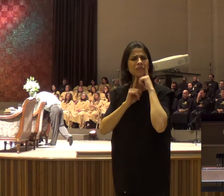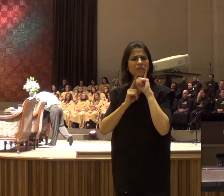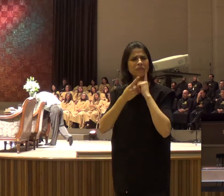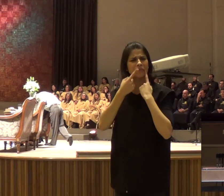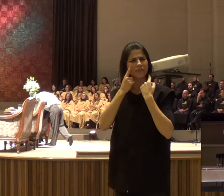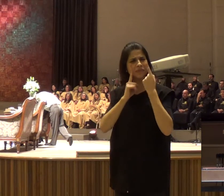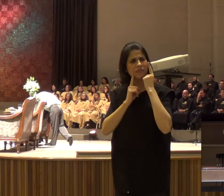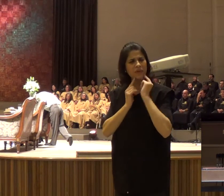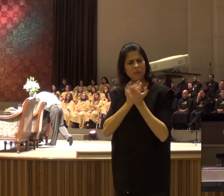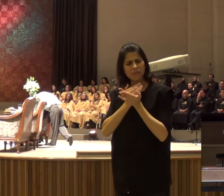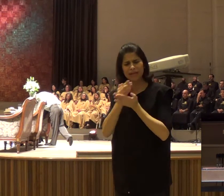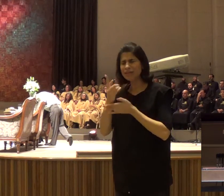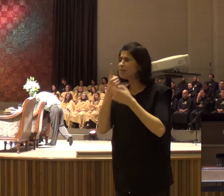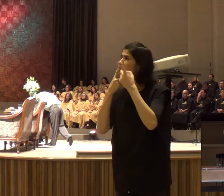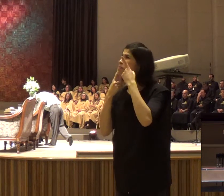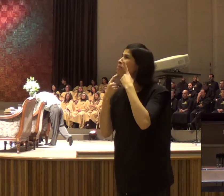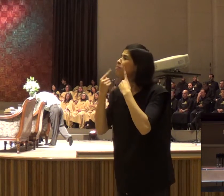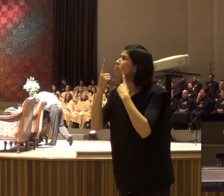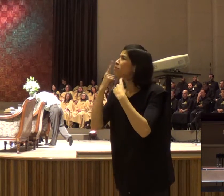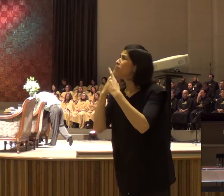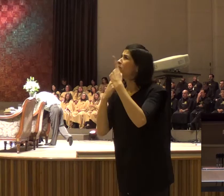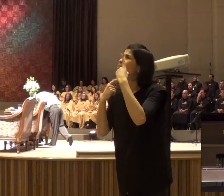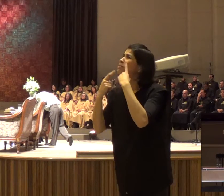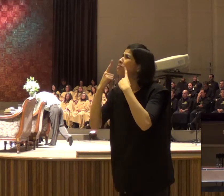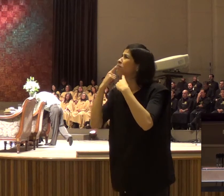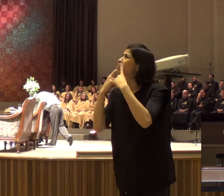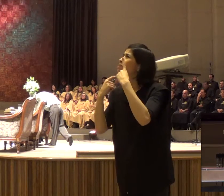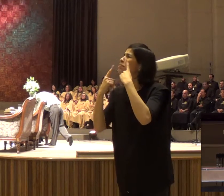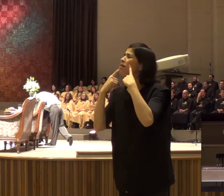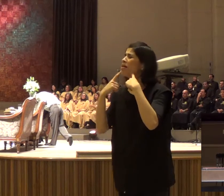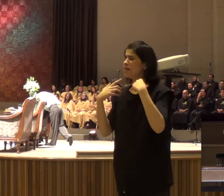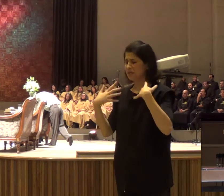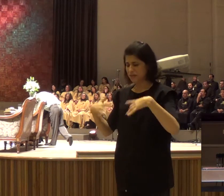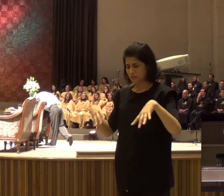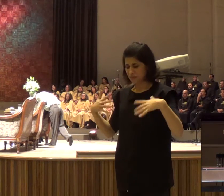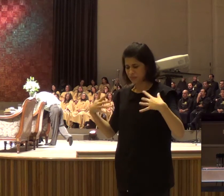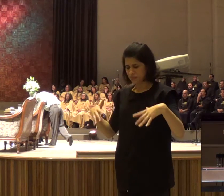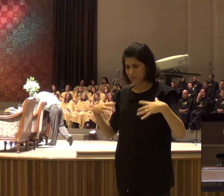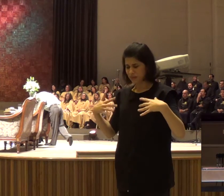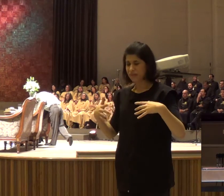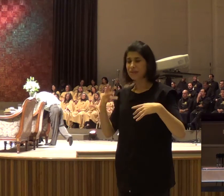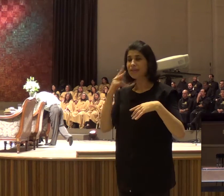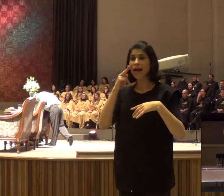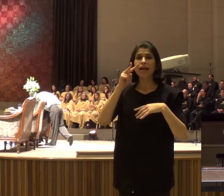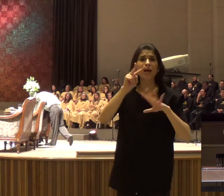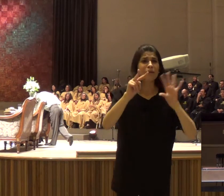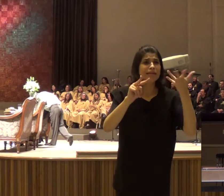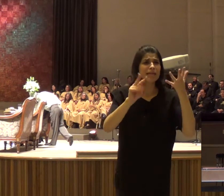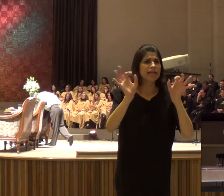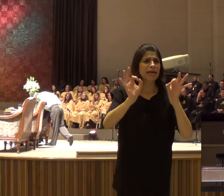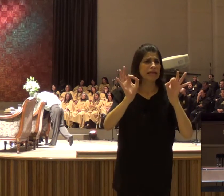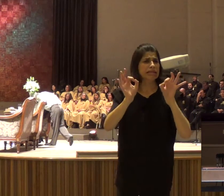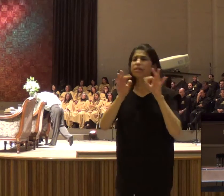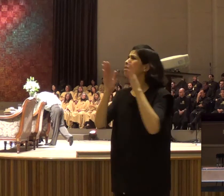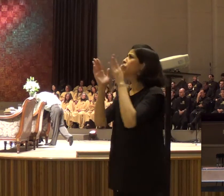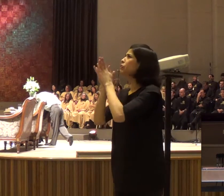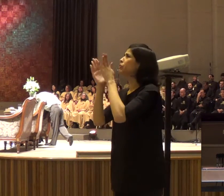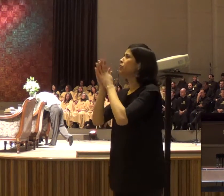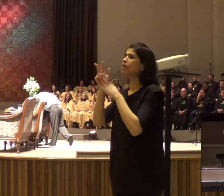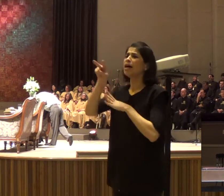dEle, e as vezes, a gente não vai ouvir, nenhum som, nenhuma voz, mas algo estranho, acontece, a